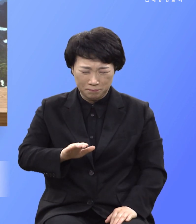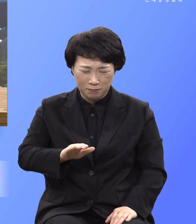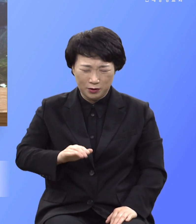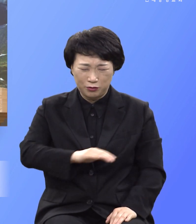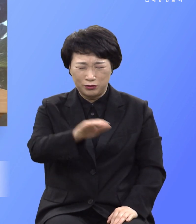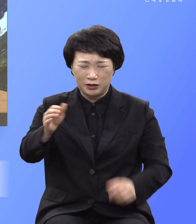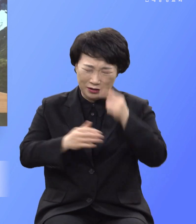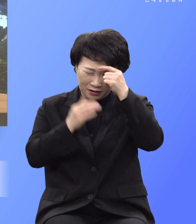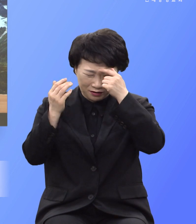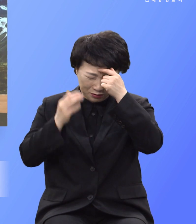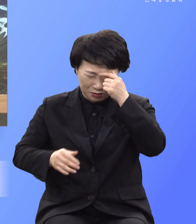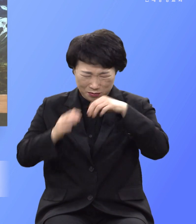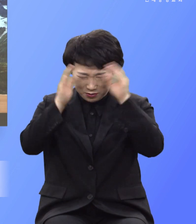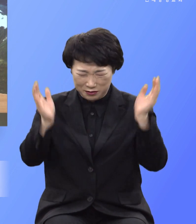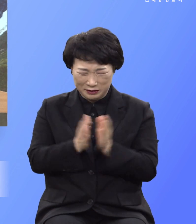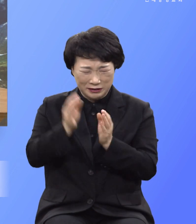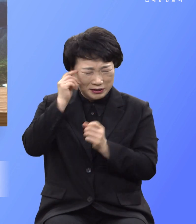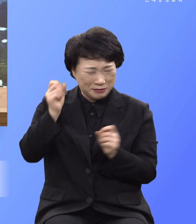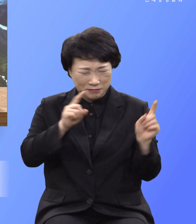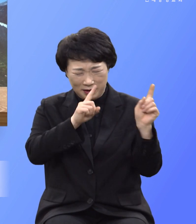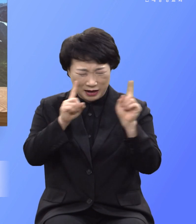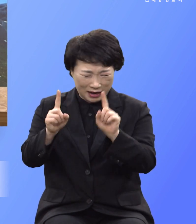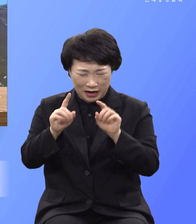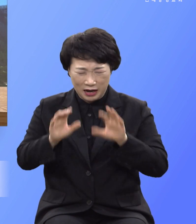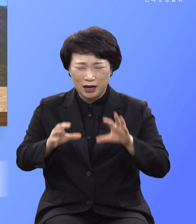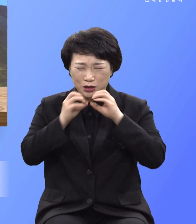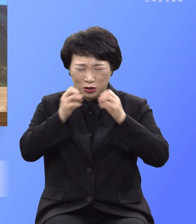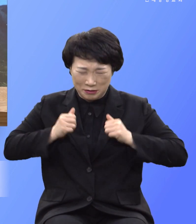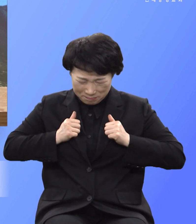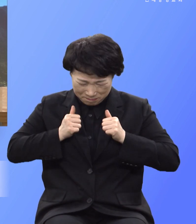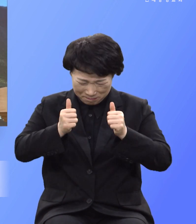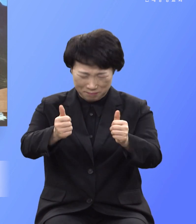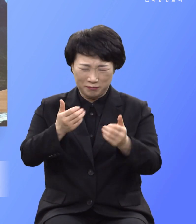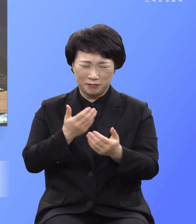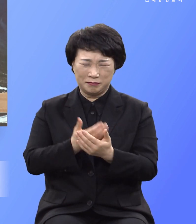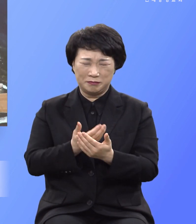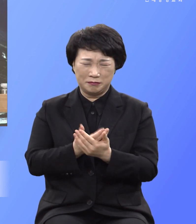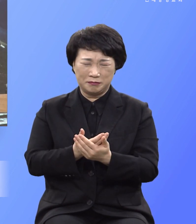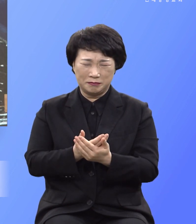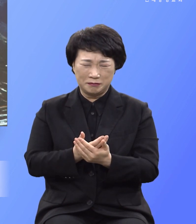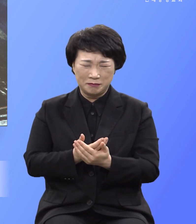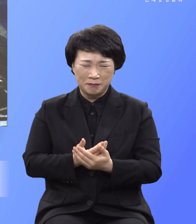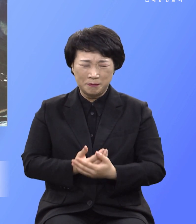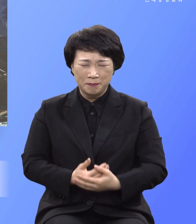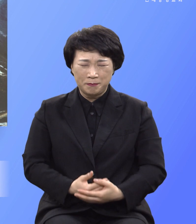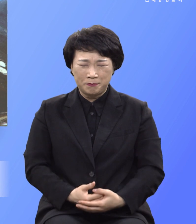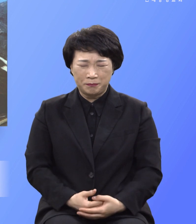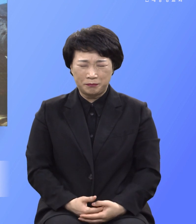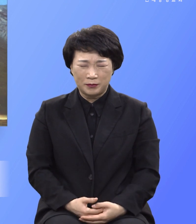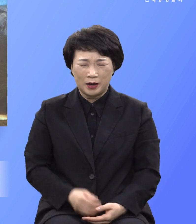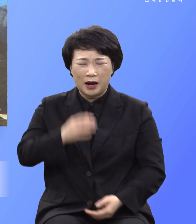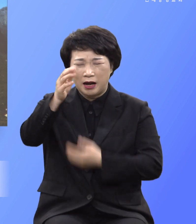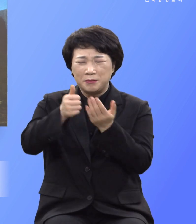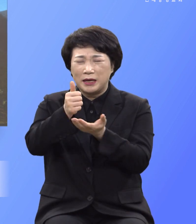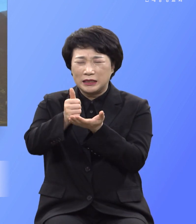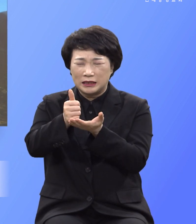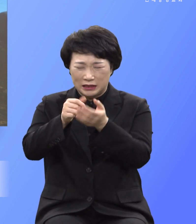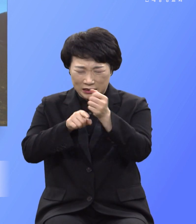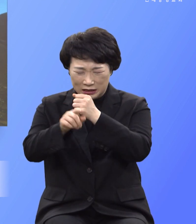정신바짝 지른 전도의 총력을 다하게 도와주시옵소서 하나님의 뜻을 이루게